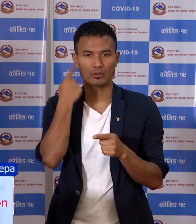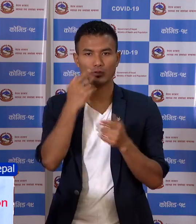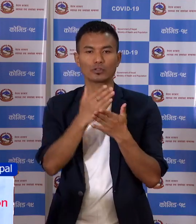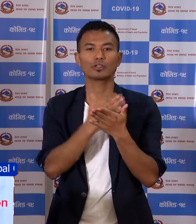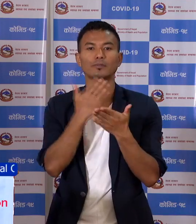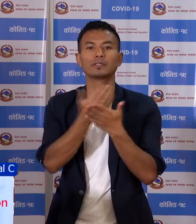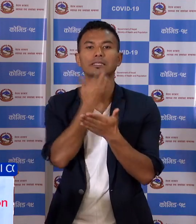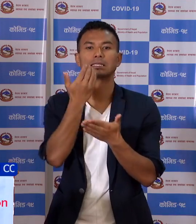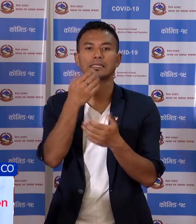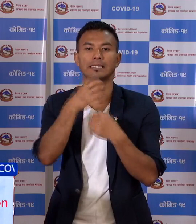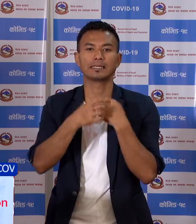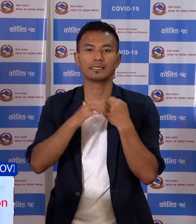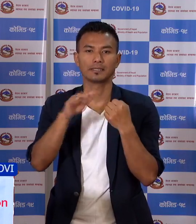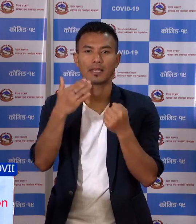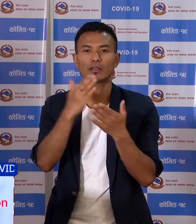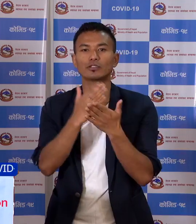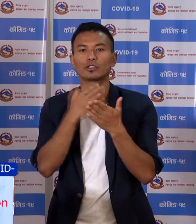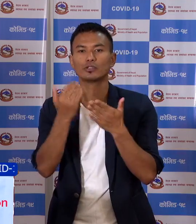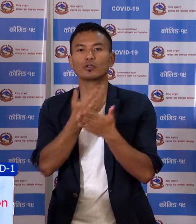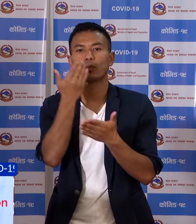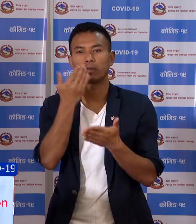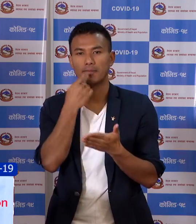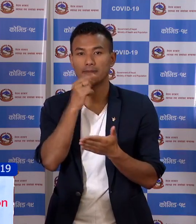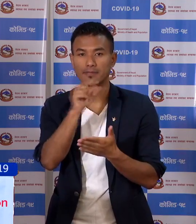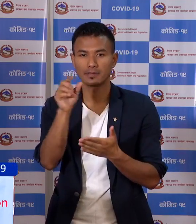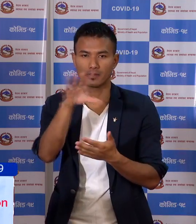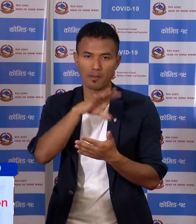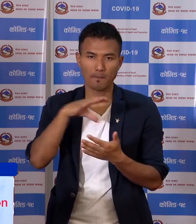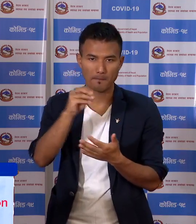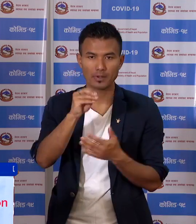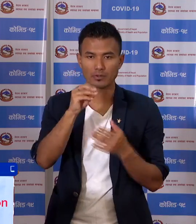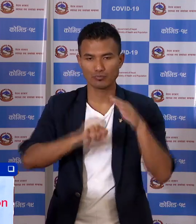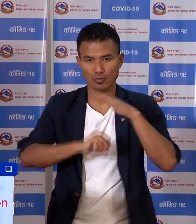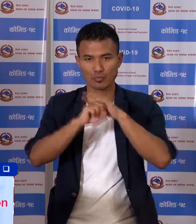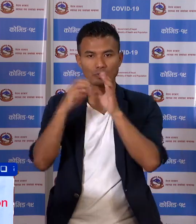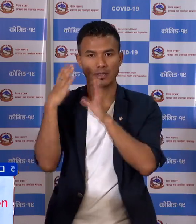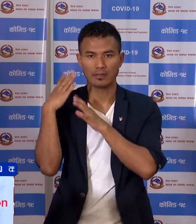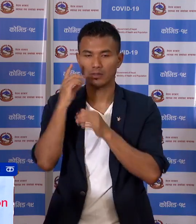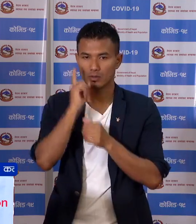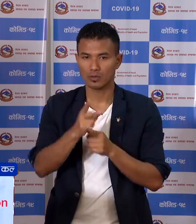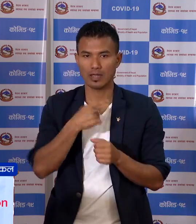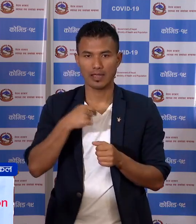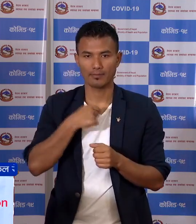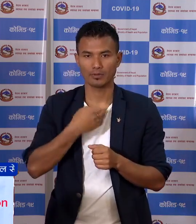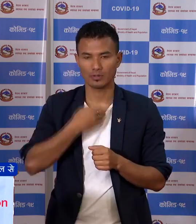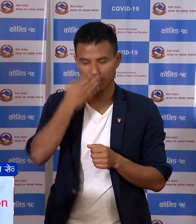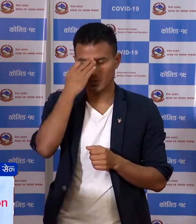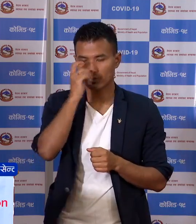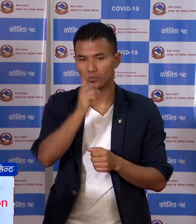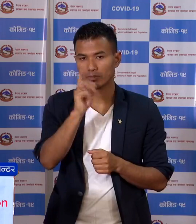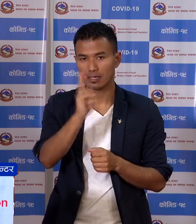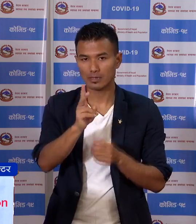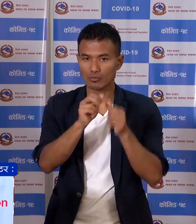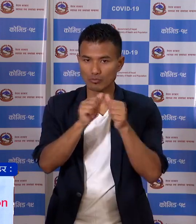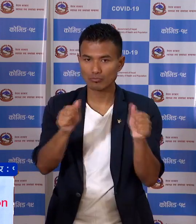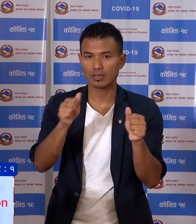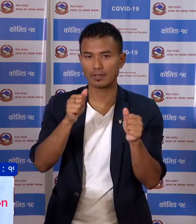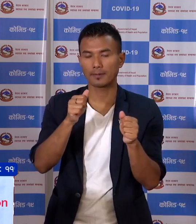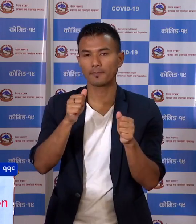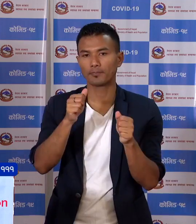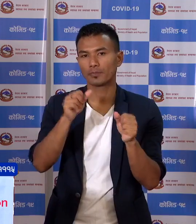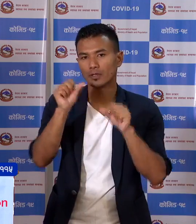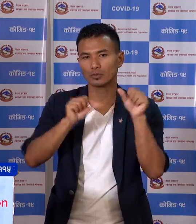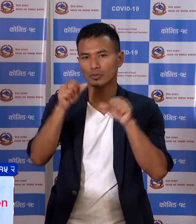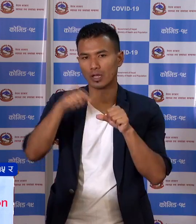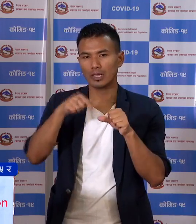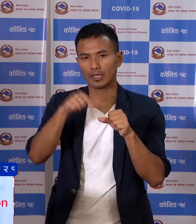कसरी बसने देश लाई देश बाशी लाई कसरी जगाउने हामी सपईको पर्मुख दाइतो हो हामरो धर्म हो येसे अनुरूप जुन किशिम को